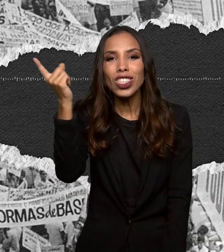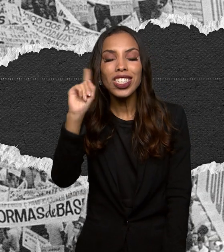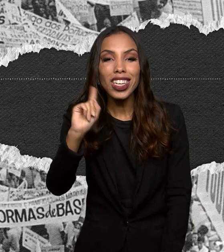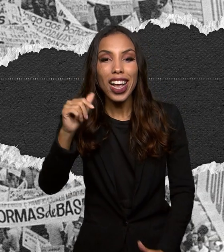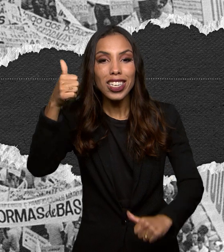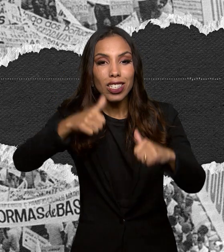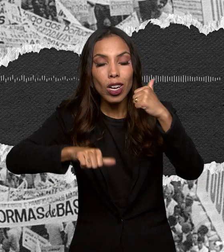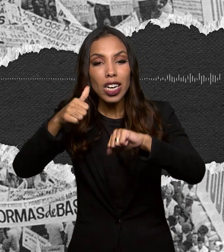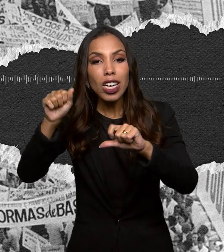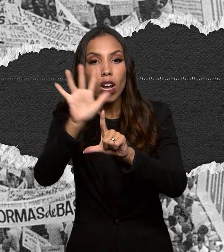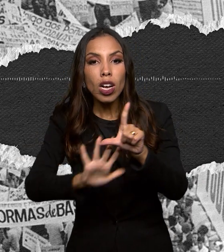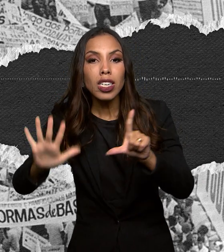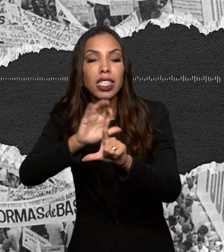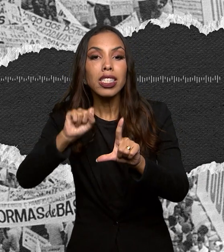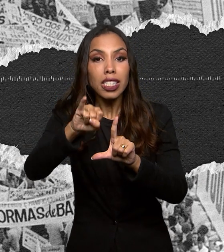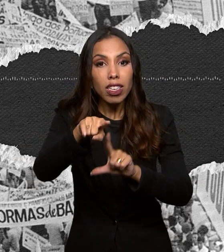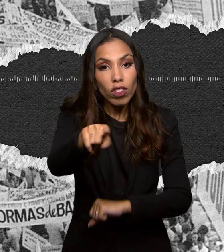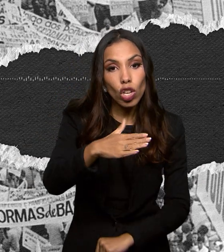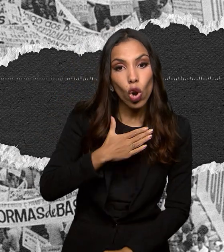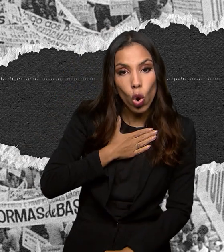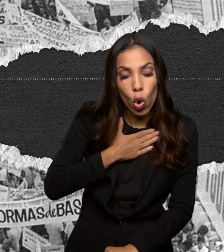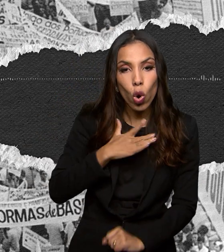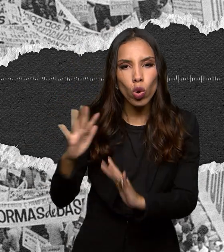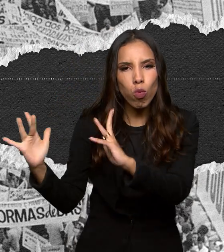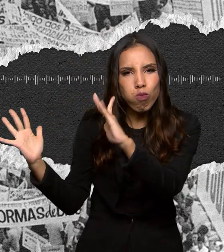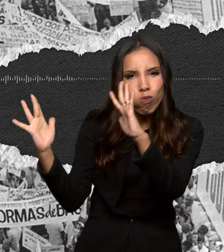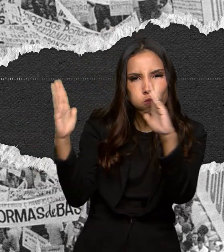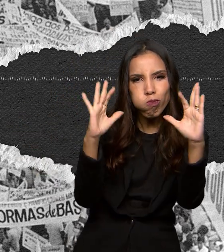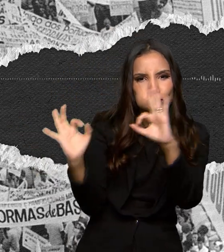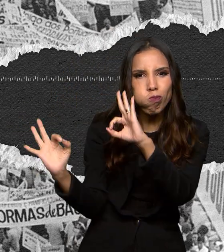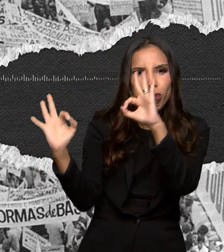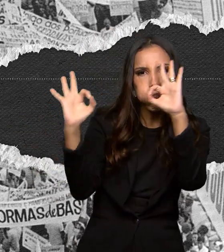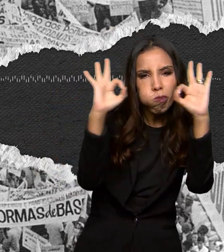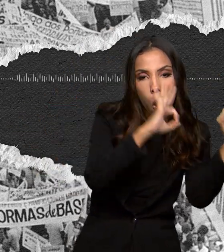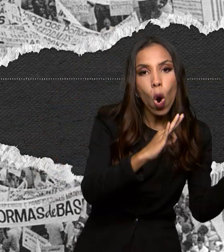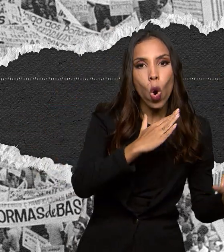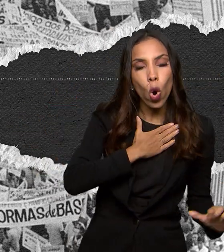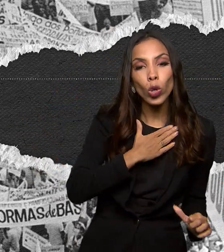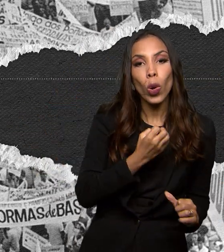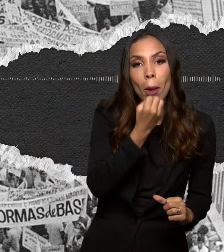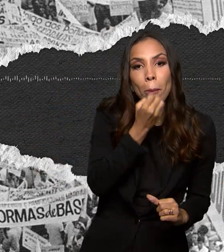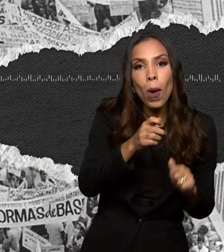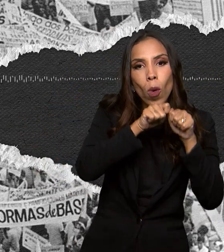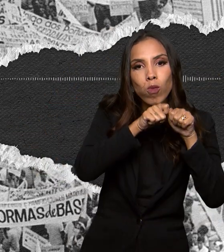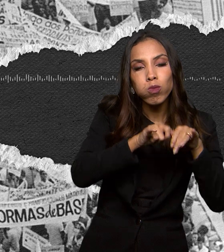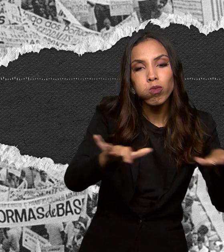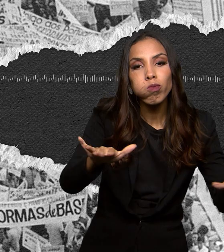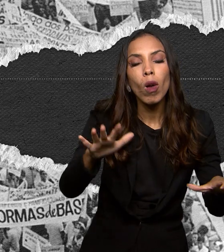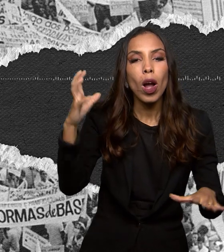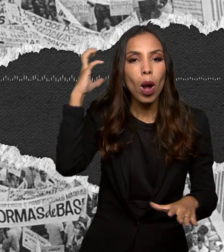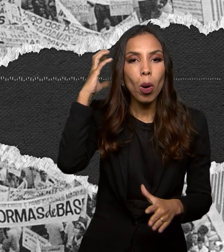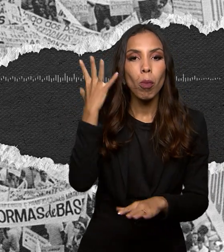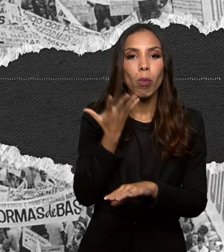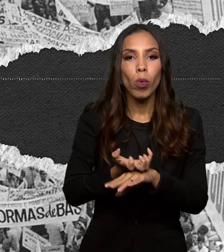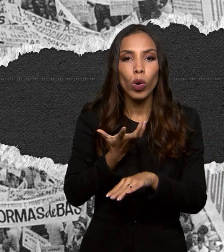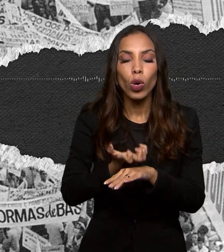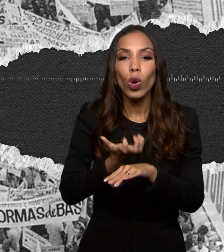se você gostou do que ouviu até aqui isso nos ajuda a chegar em mais gente esse podcast é idealizado e narrado por Eliane